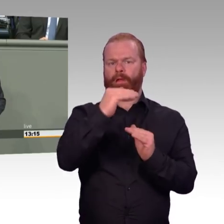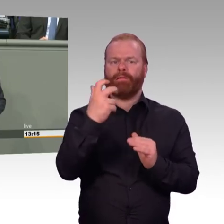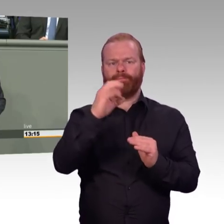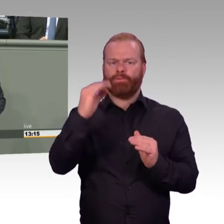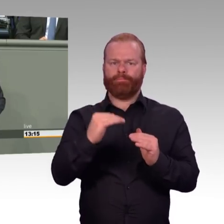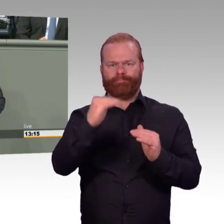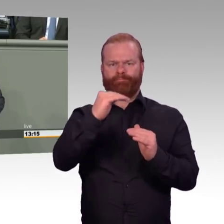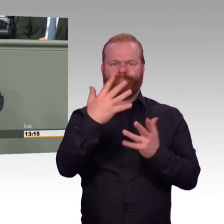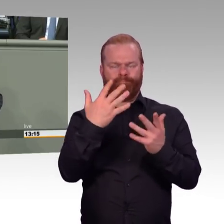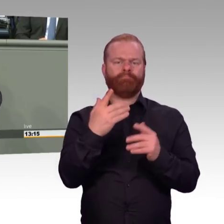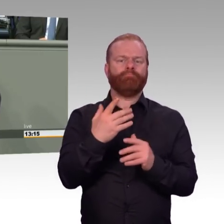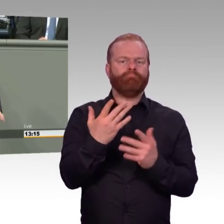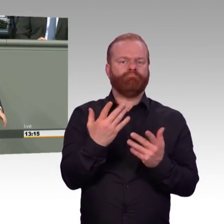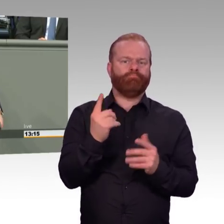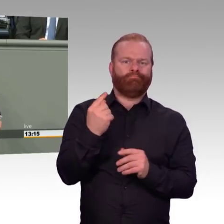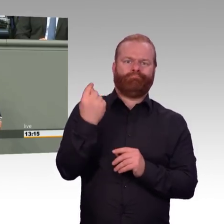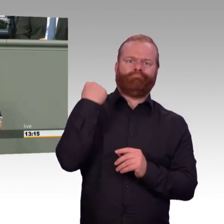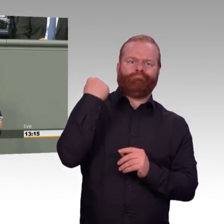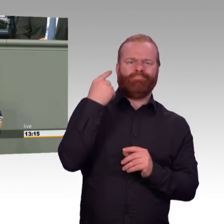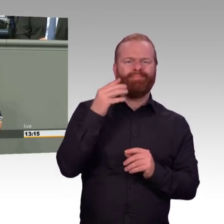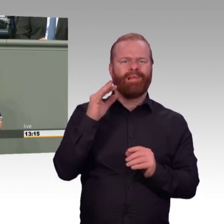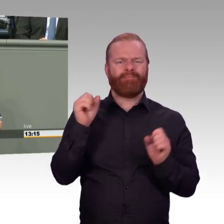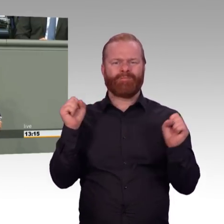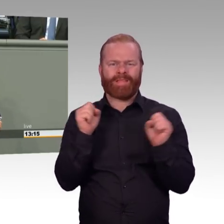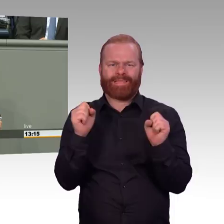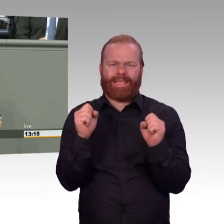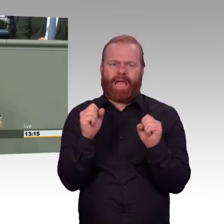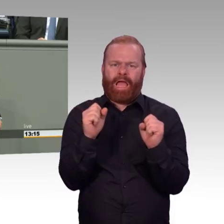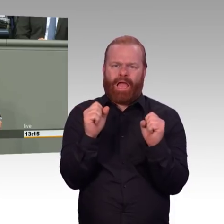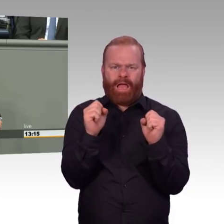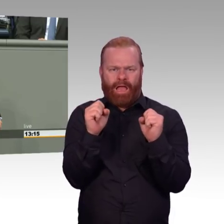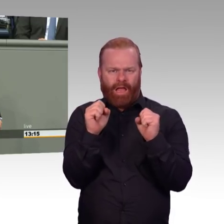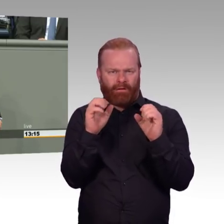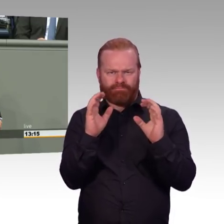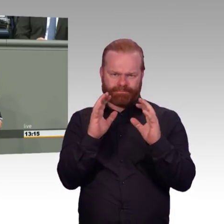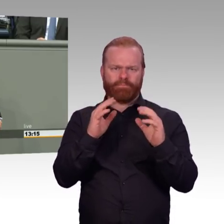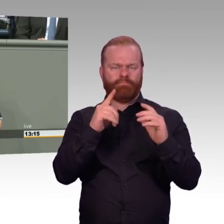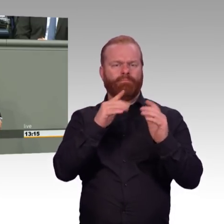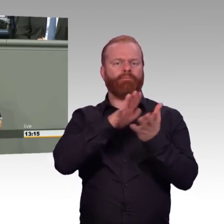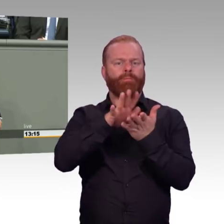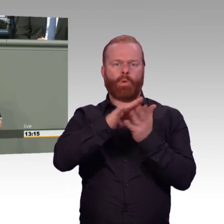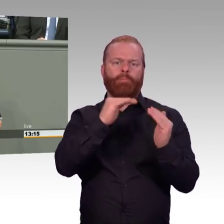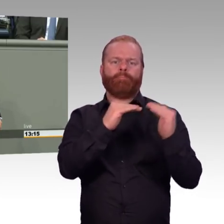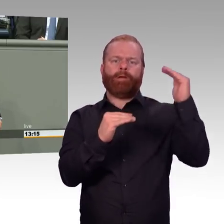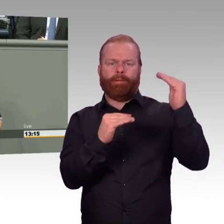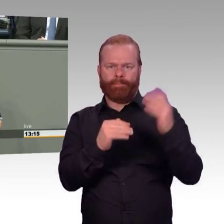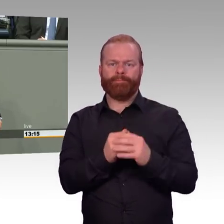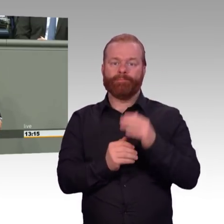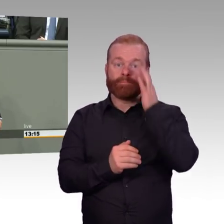konventionellen Kraftwerken. Und nur wenige Tage früher, als der Wind kräftig blies, von der Sonne kam de facto nichts, schaffte er